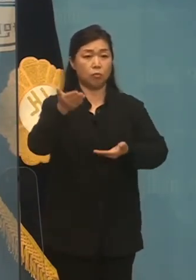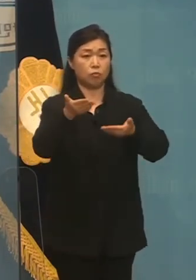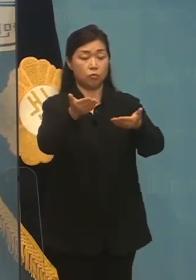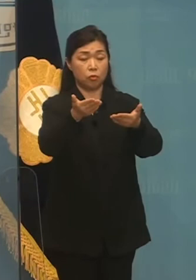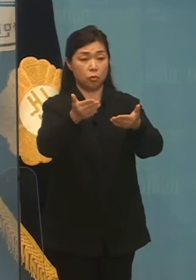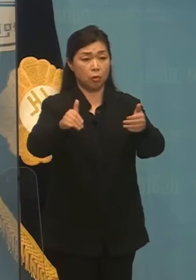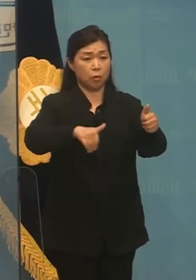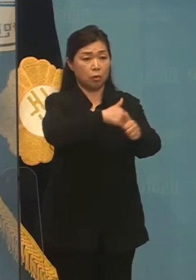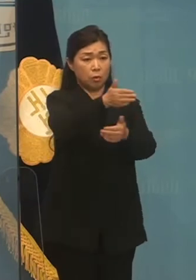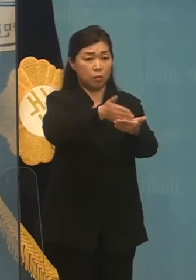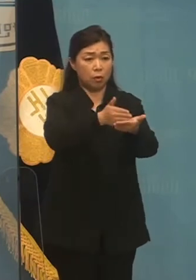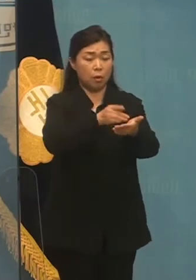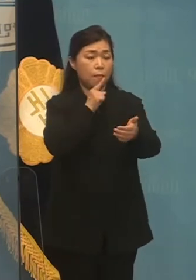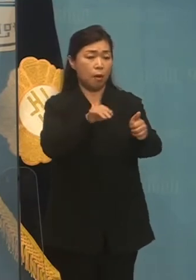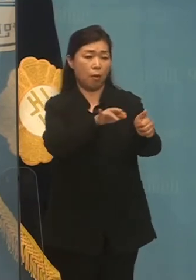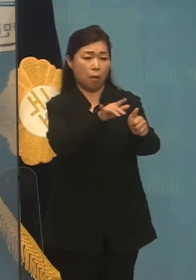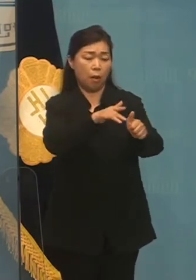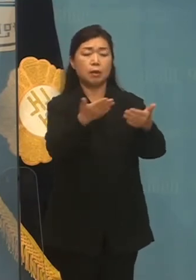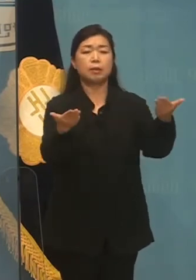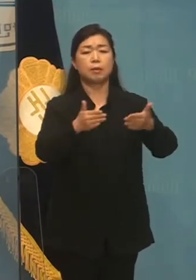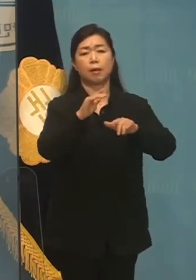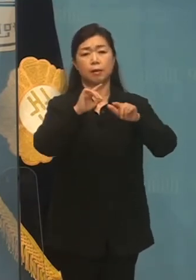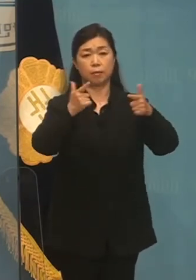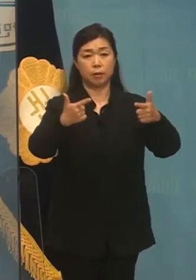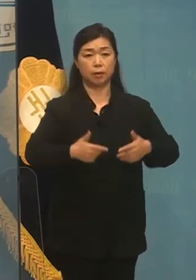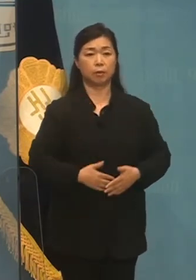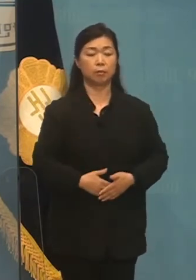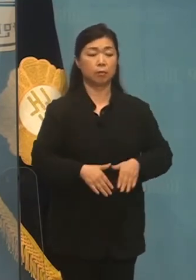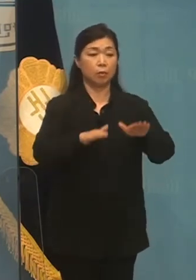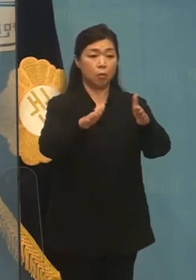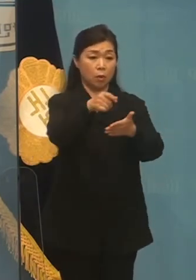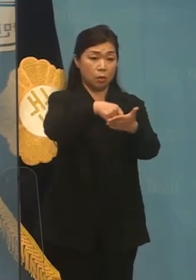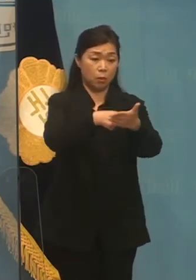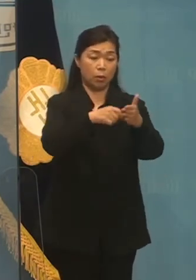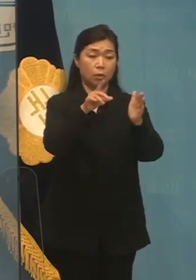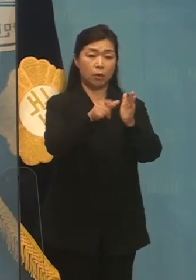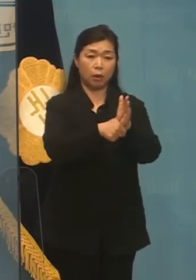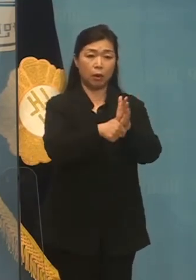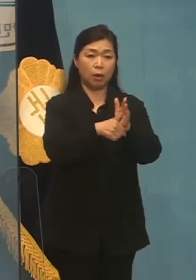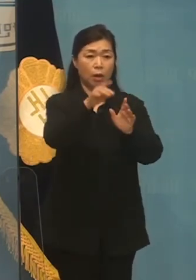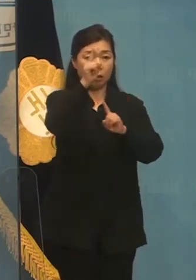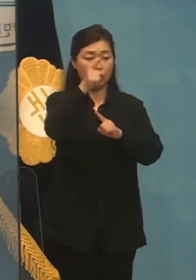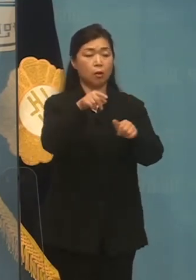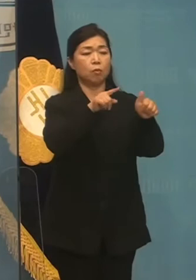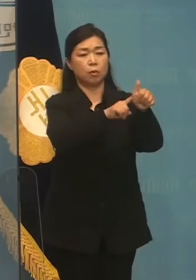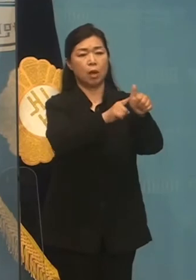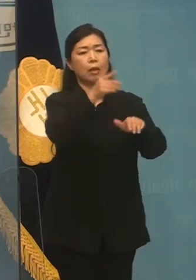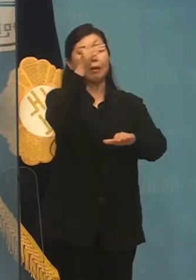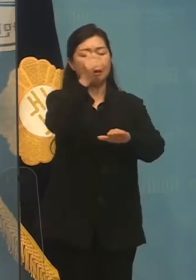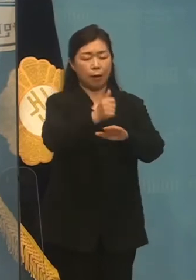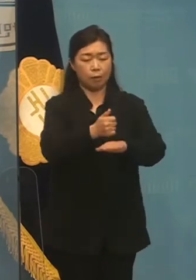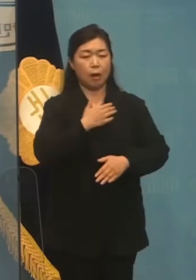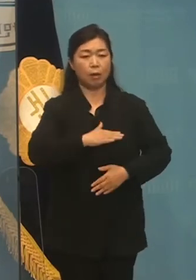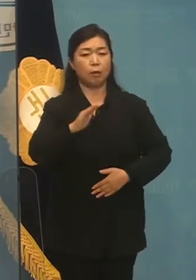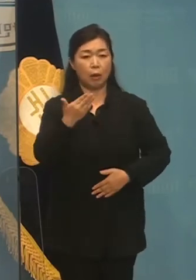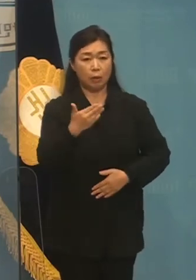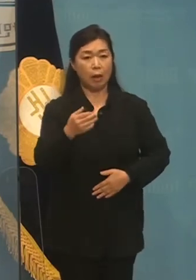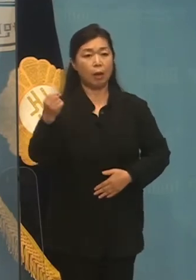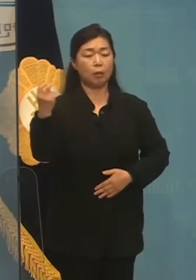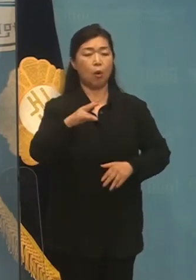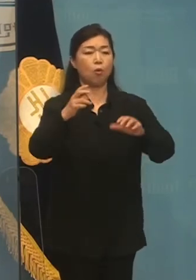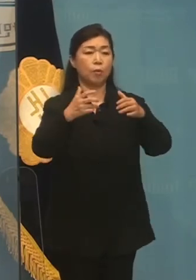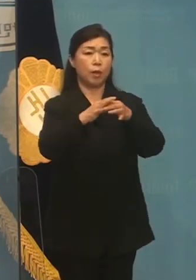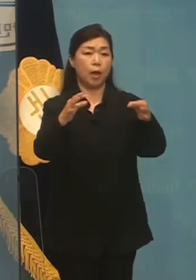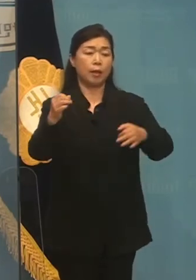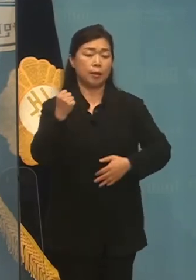꾸도할 일이 아닙니다. 당장 오늘 기자회견에서 이 후보는 나중에 알게 되었다, 국민의힘이 민간